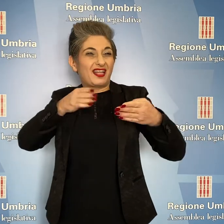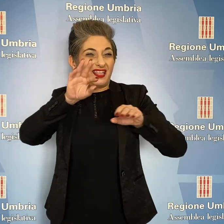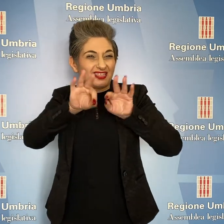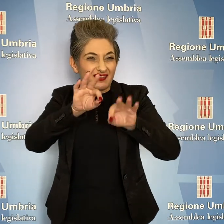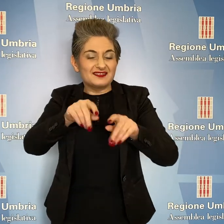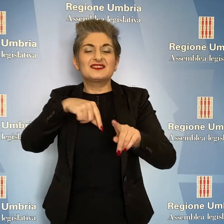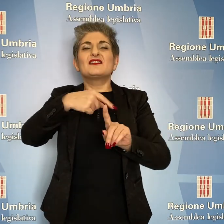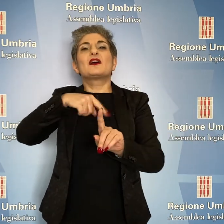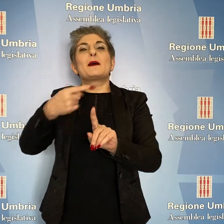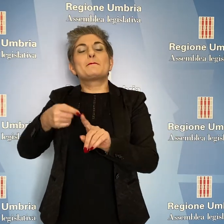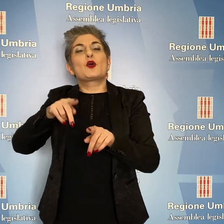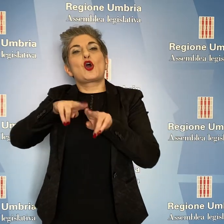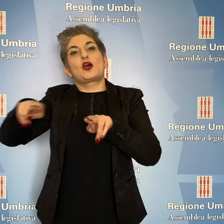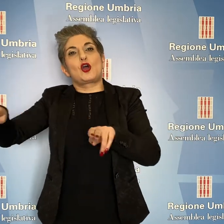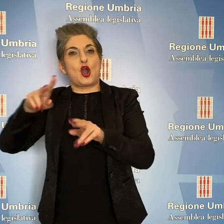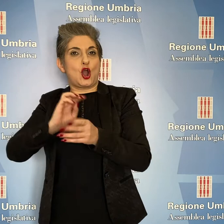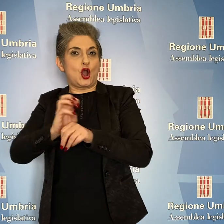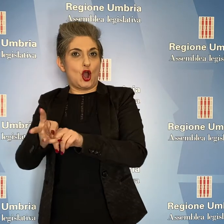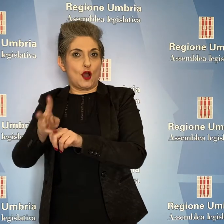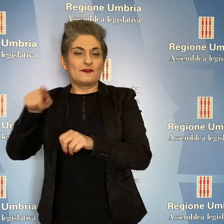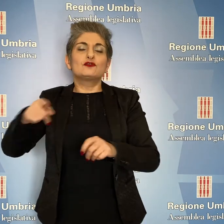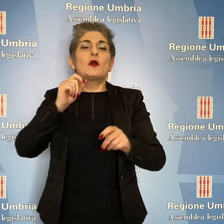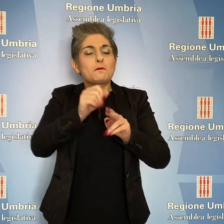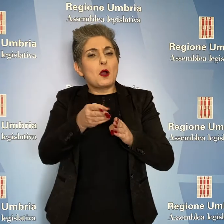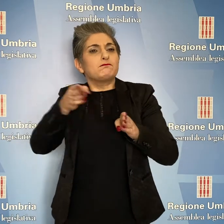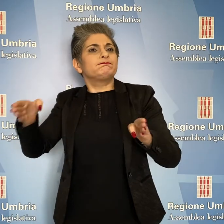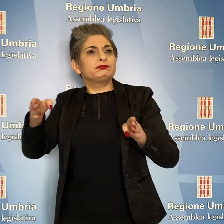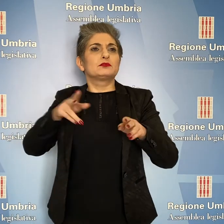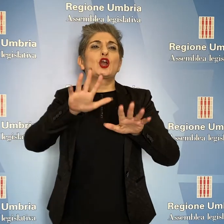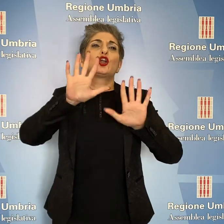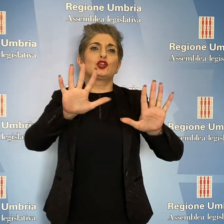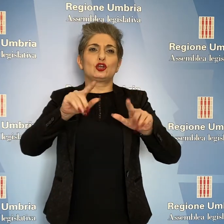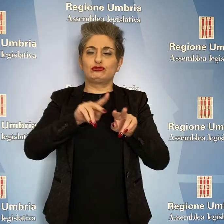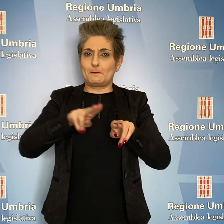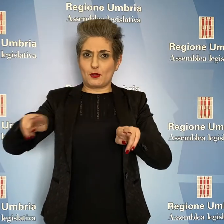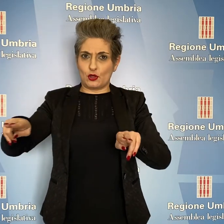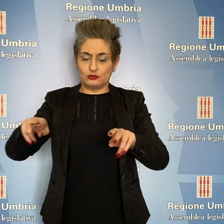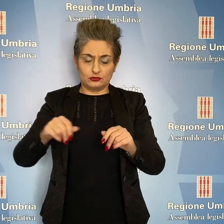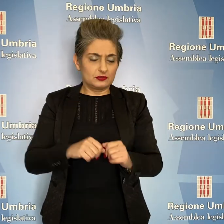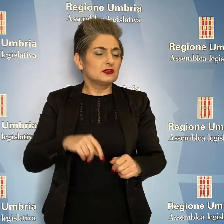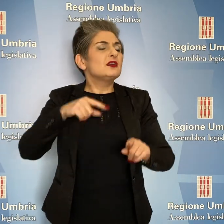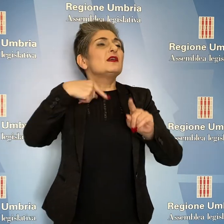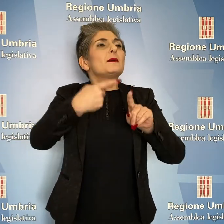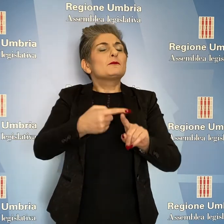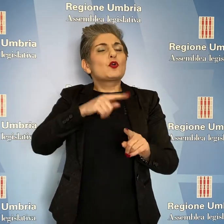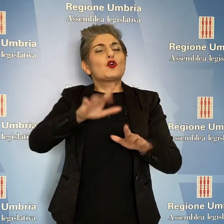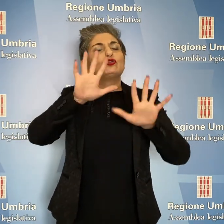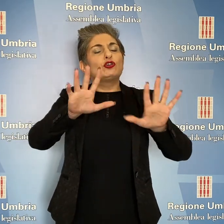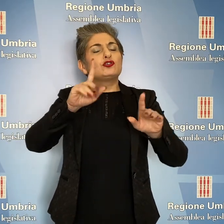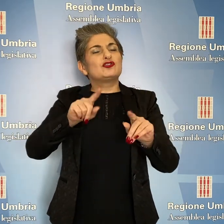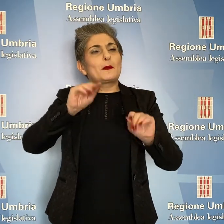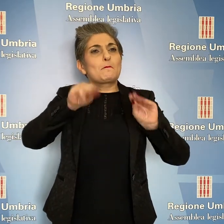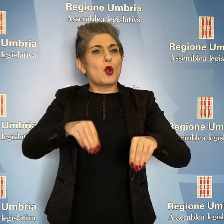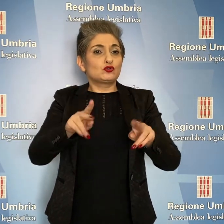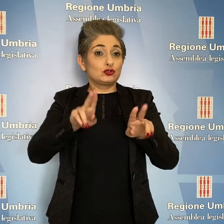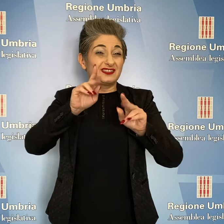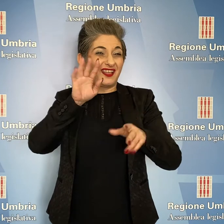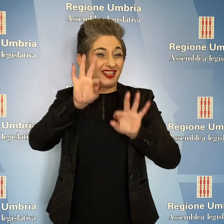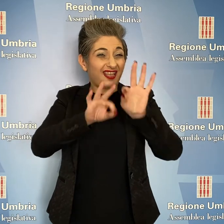Covid, con possibilità di ampliamento per ulteriori 10 posti. I potenziamenti vedono altri 10 nuovi posti di terapia